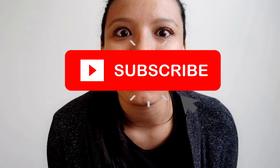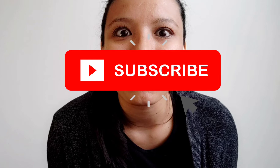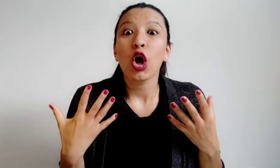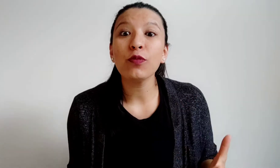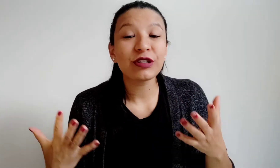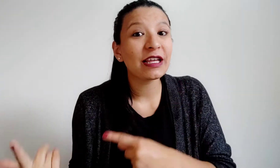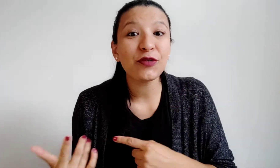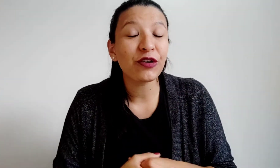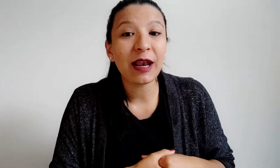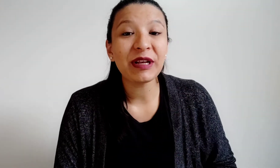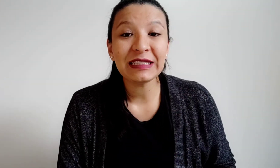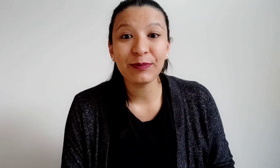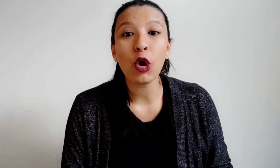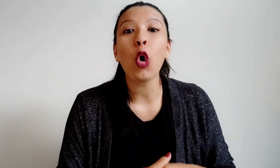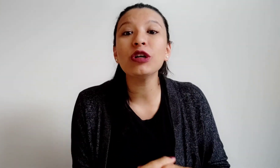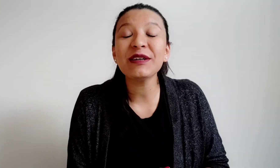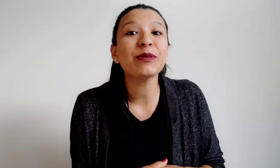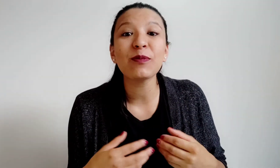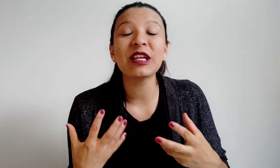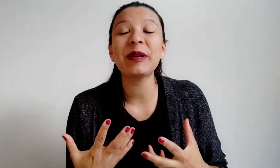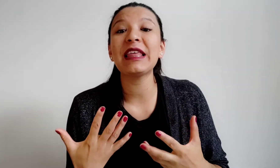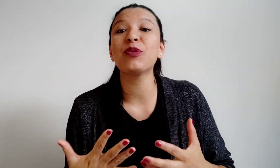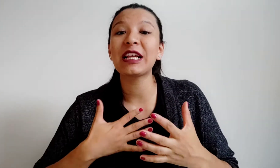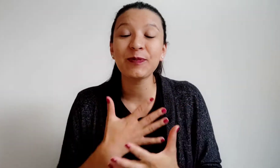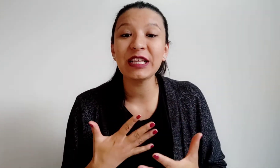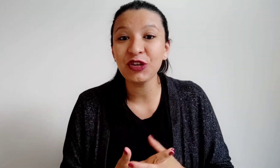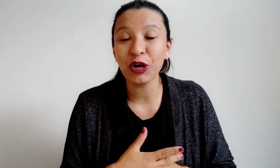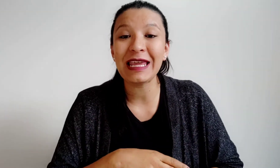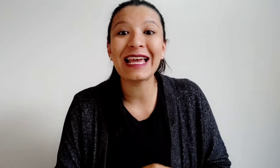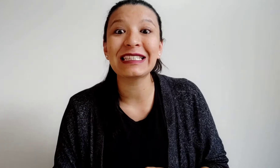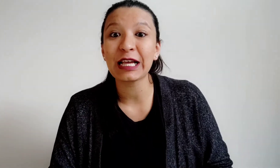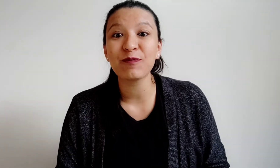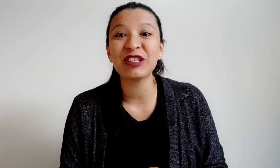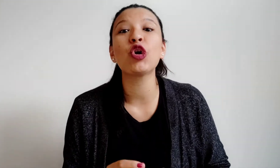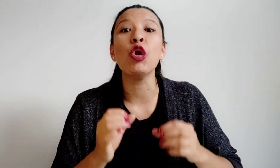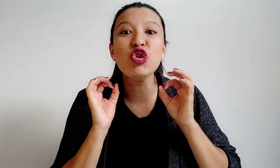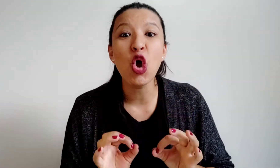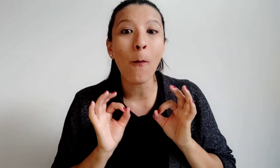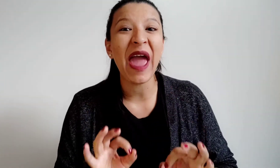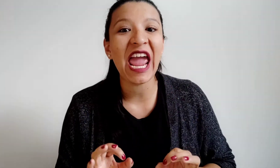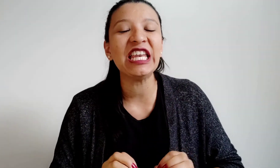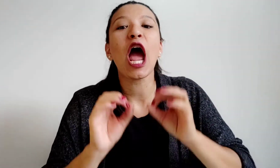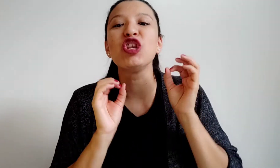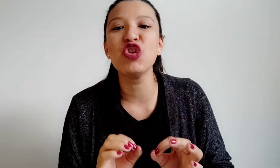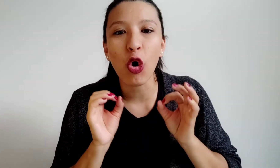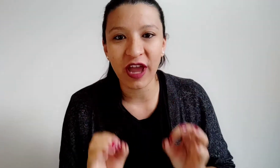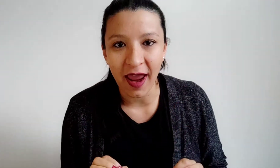Como ustedes lo vieron al principio, hoy también vamos a aprender una expresión y es la expresión no pain, no gain.